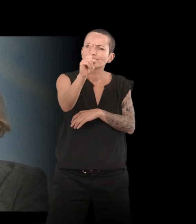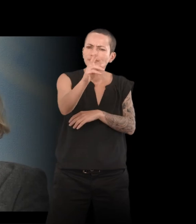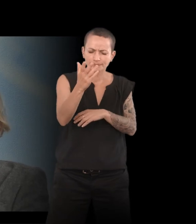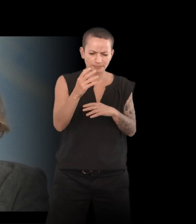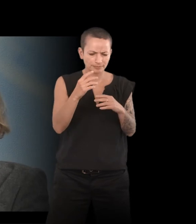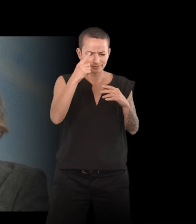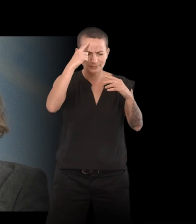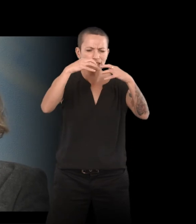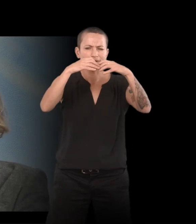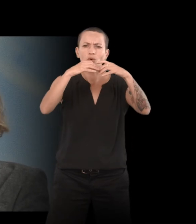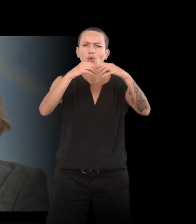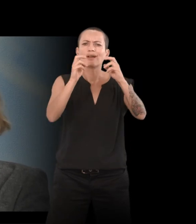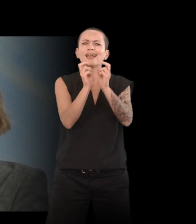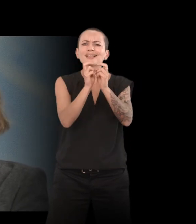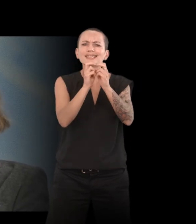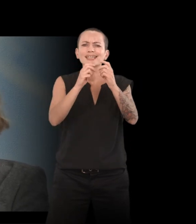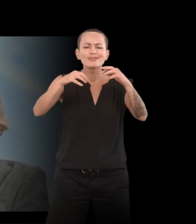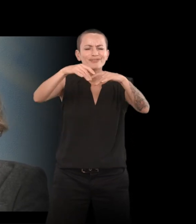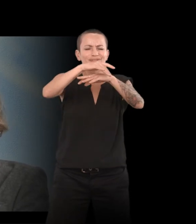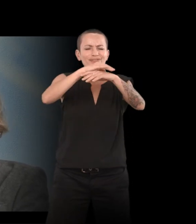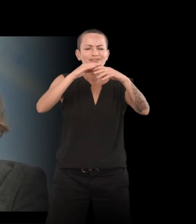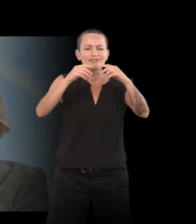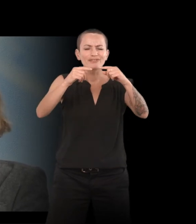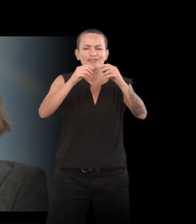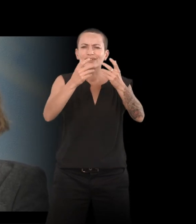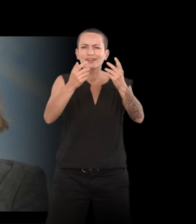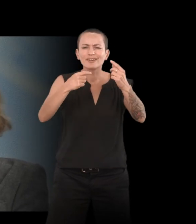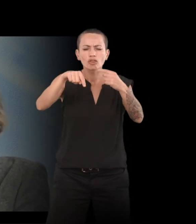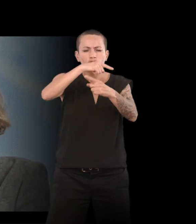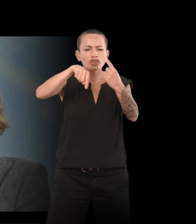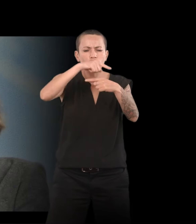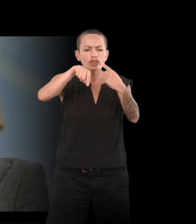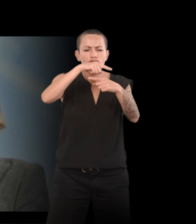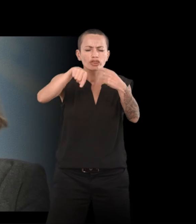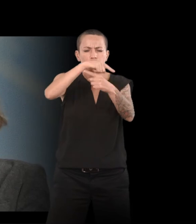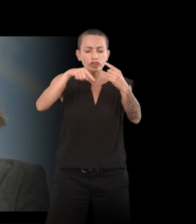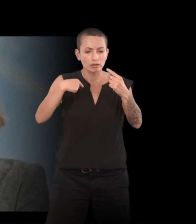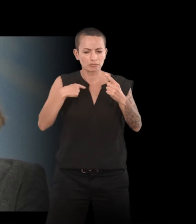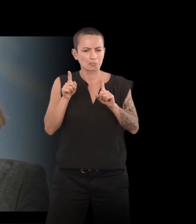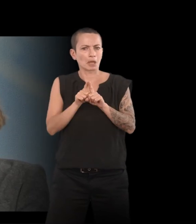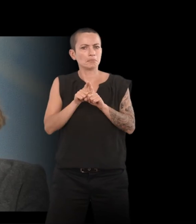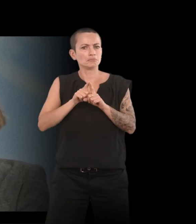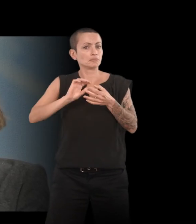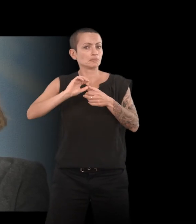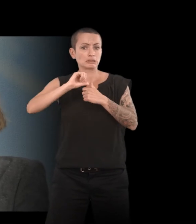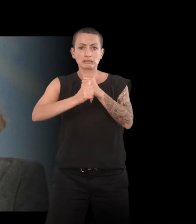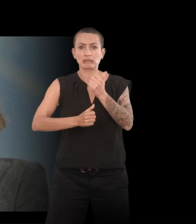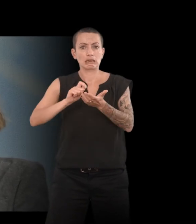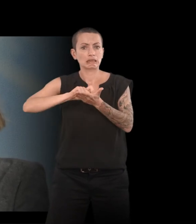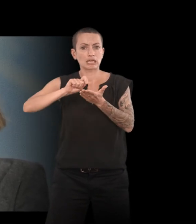l'électricité circule dans mon cerveau d'une manière qui n'est pas linéaire, donc je ne vais pas écrire de manière linéaire. L'idée, c'était vraiment de trouver une forme qui